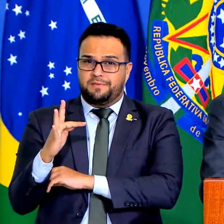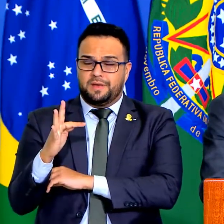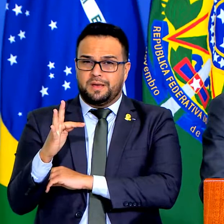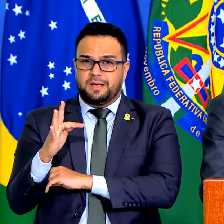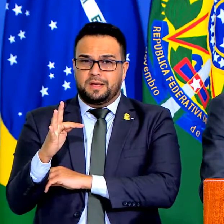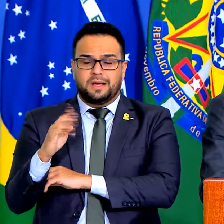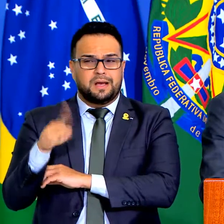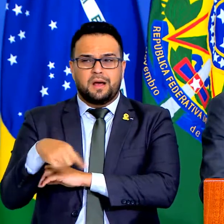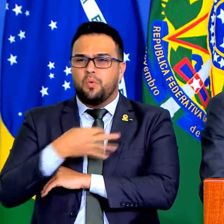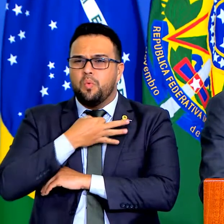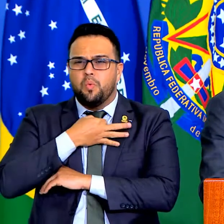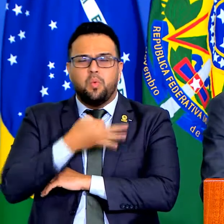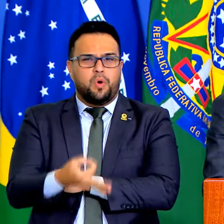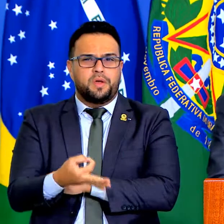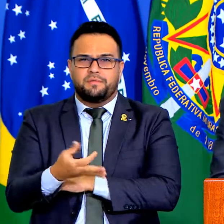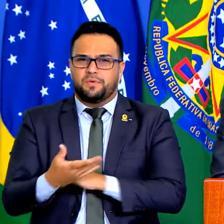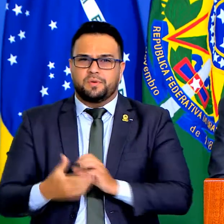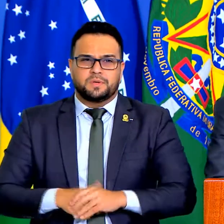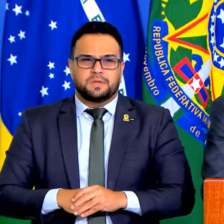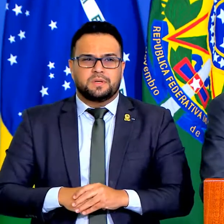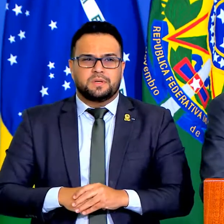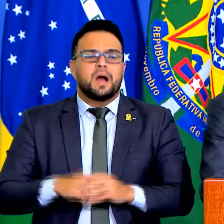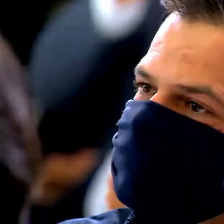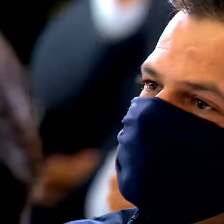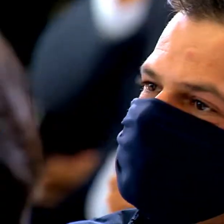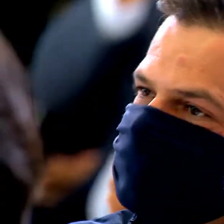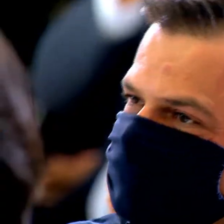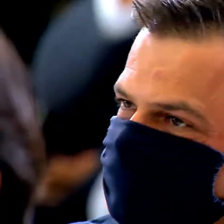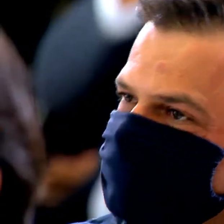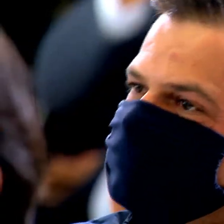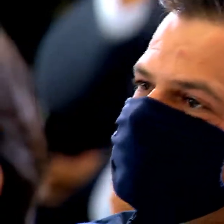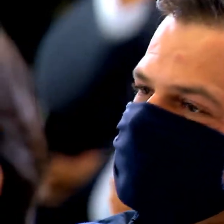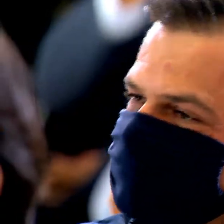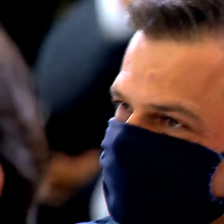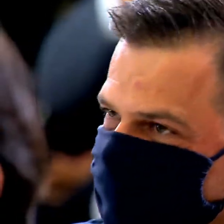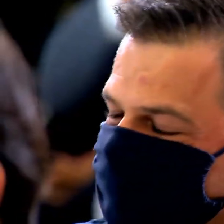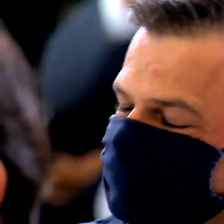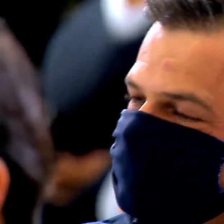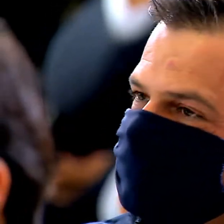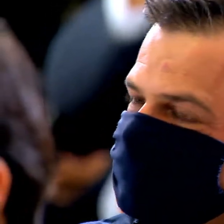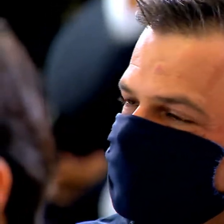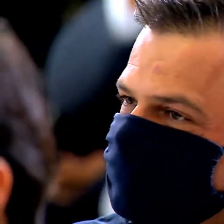Estou falando com gente aqui que sabe o que ia acontecer. Isso mudou.